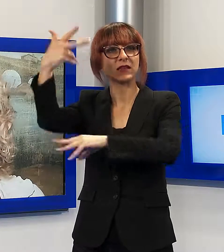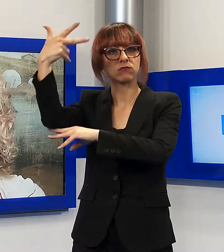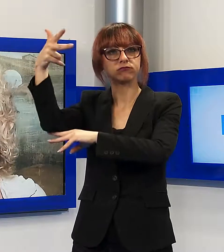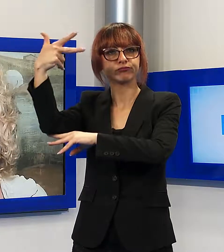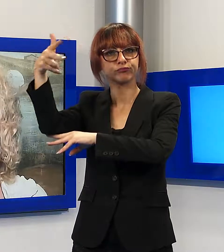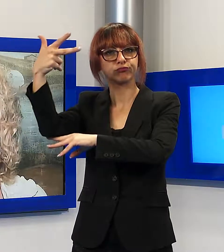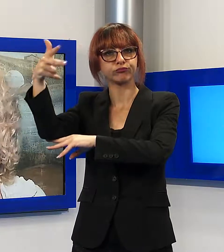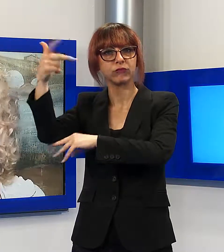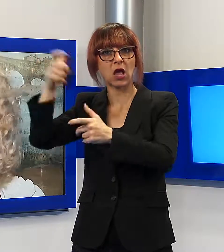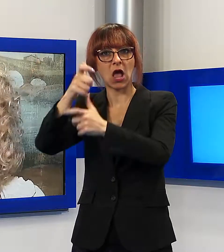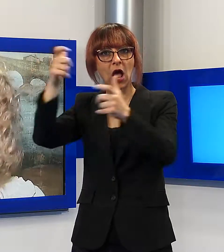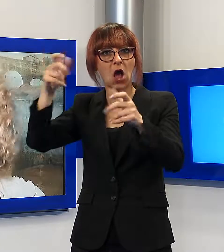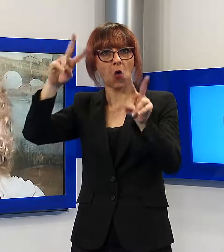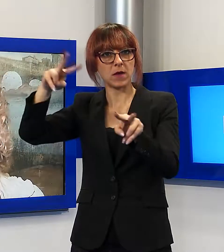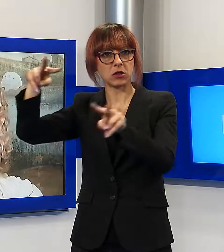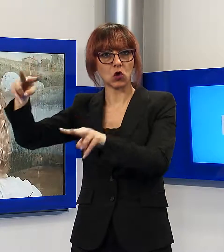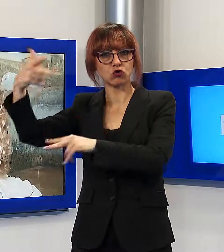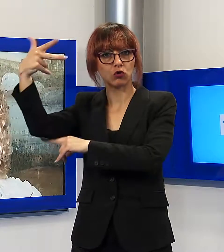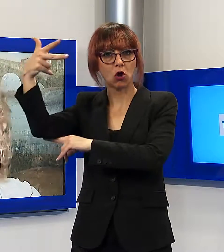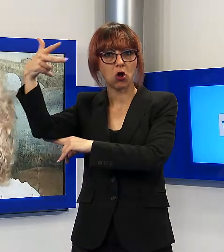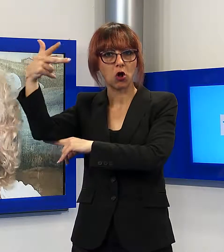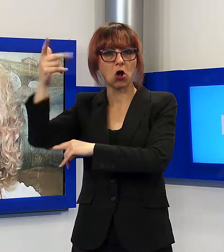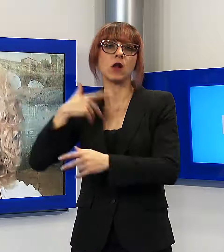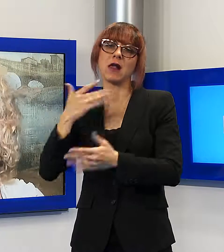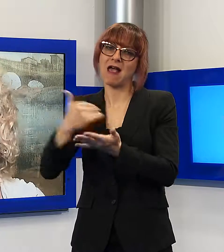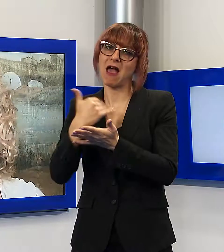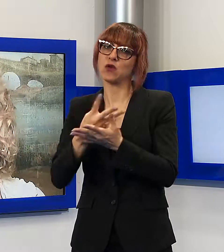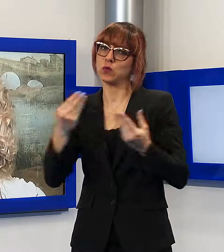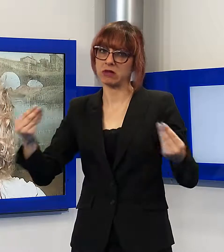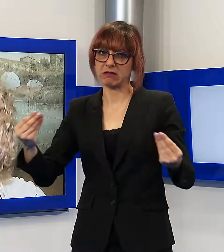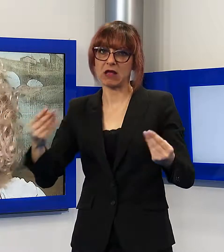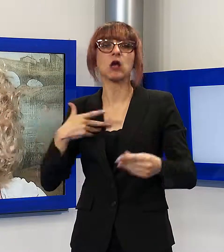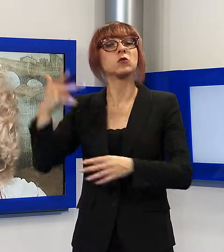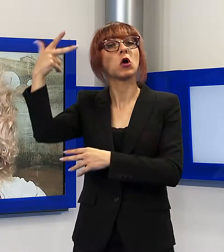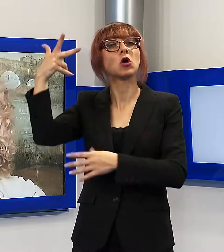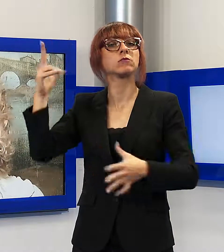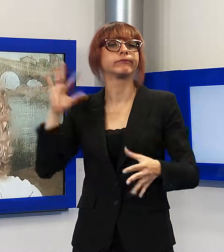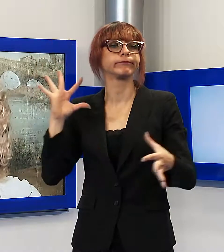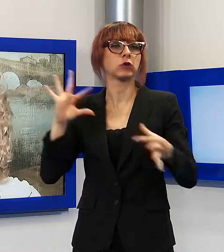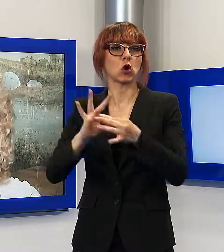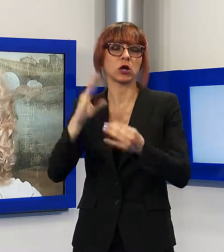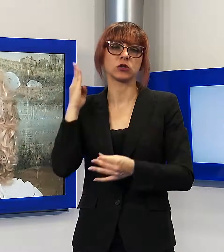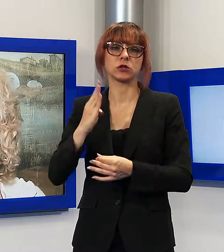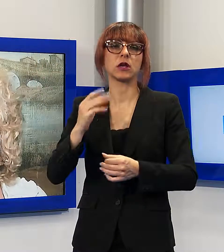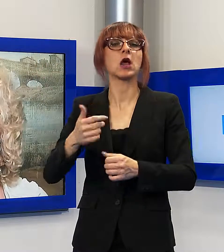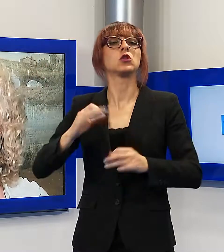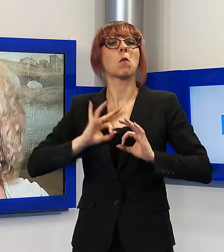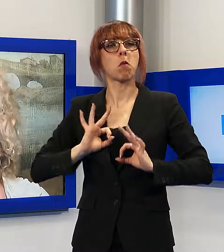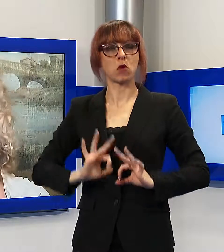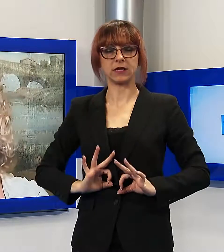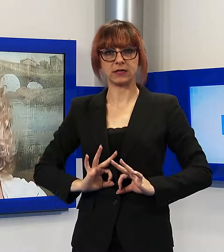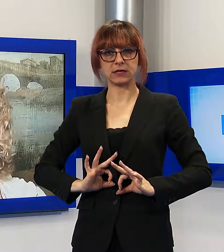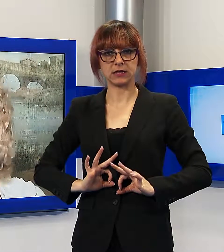aiuterà moltissimo, essendo possibile collegare le telecamere con le sale operative delle forze di polizia, aiuterà